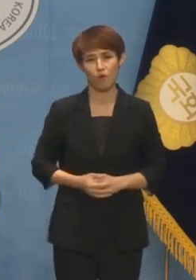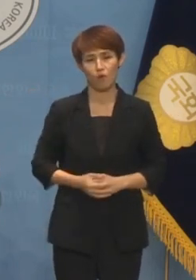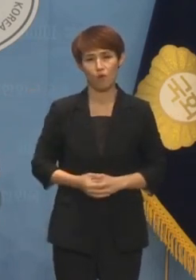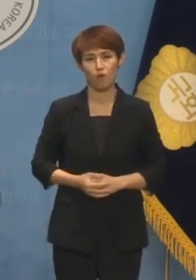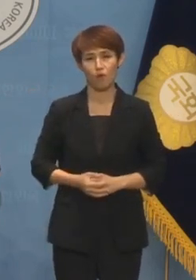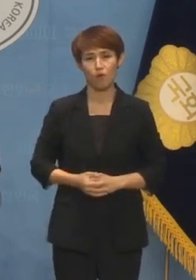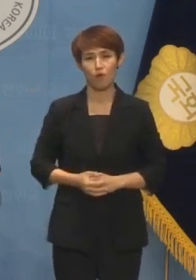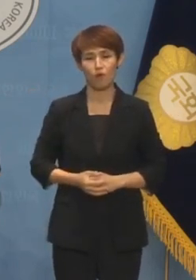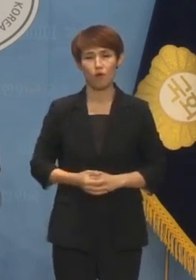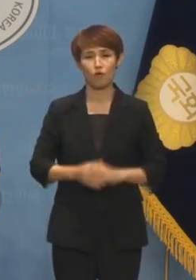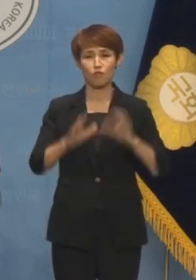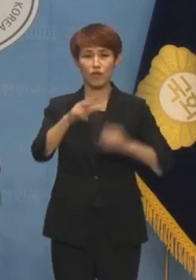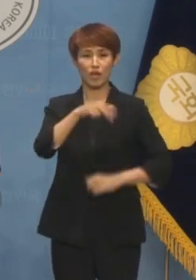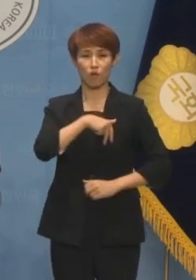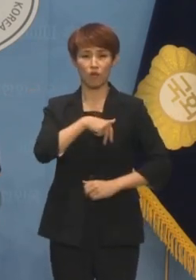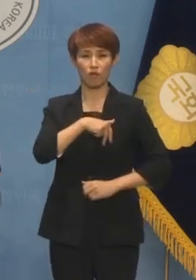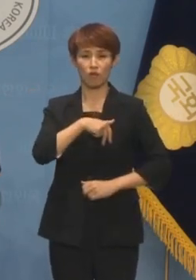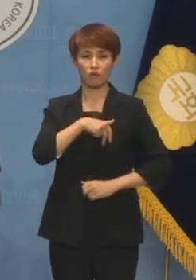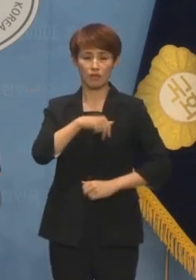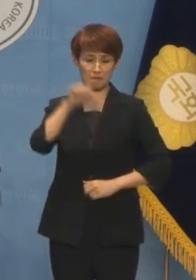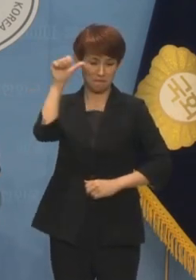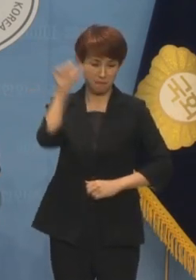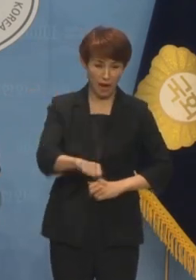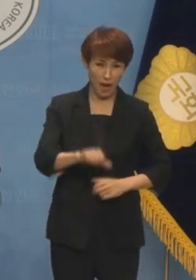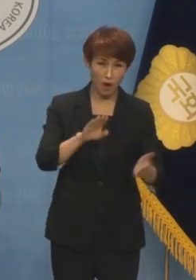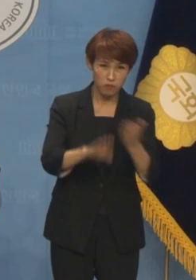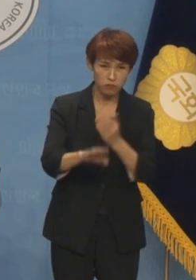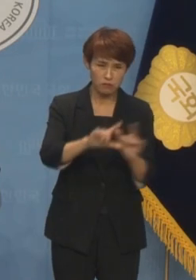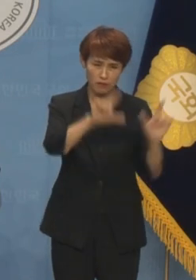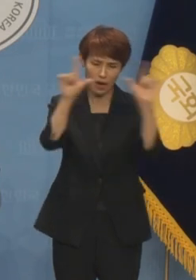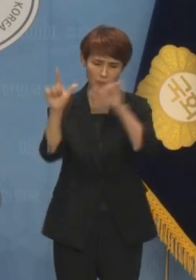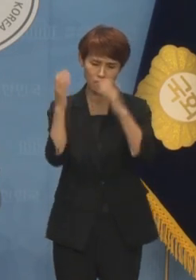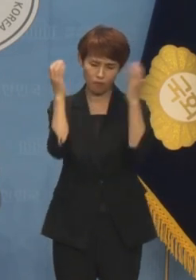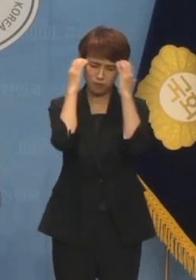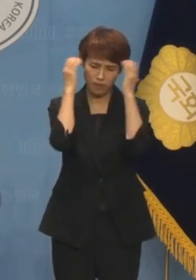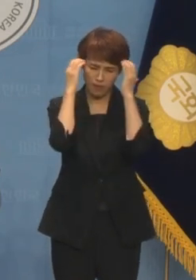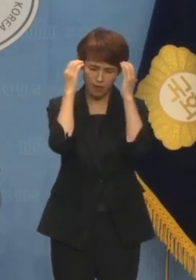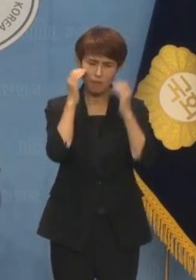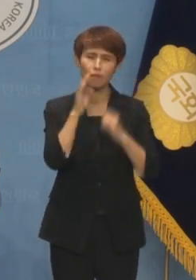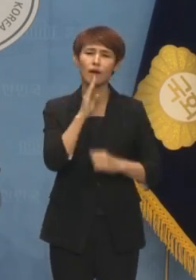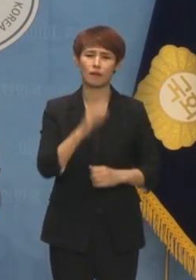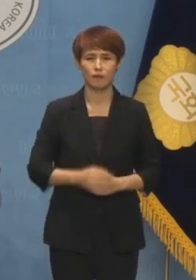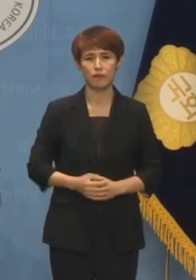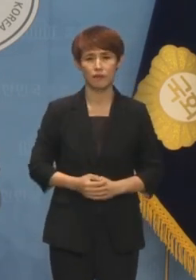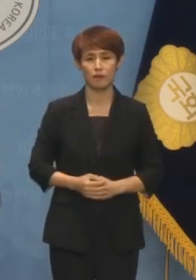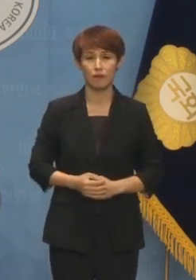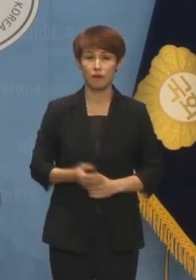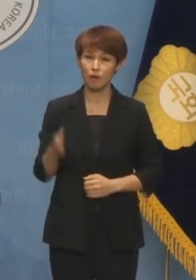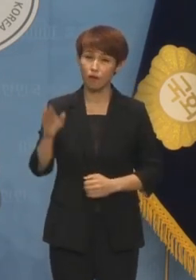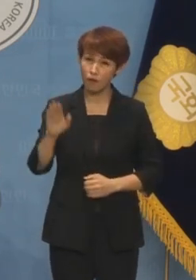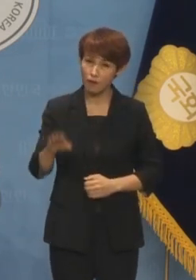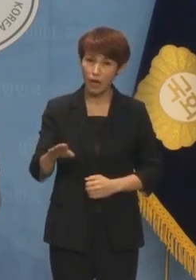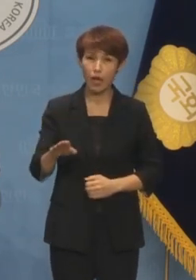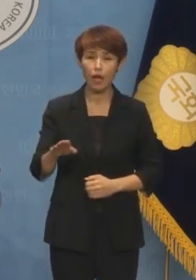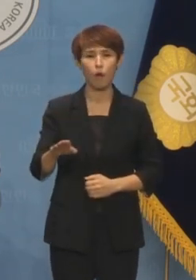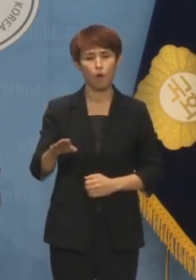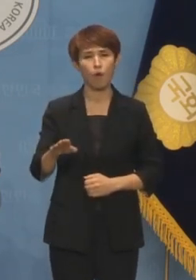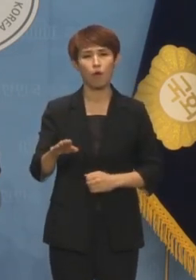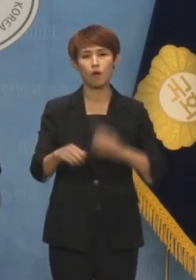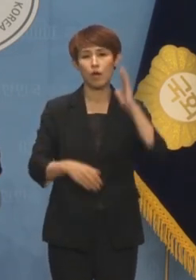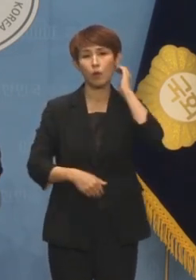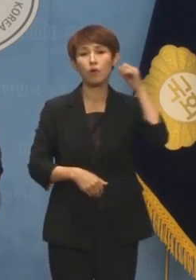낙선 이후의 삶이 고달파진다는 것입니다 그런데 아무나 일할 수 없는